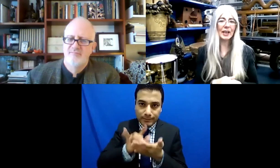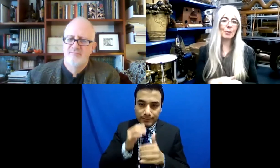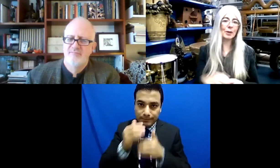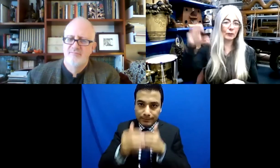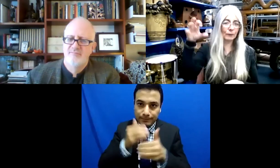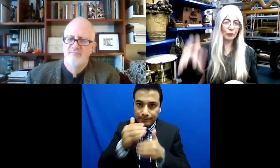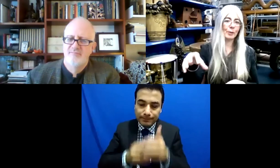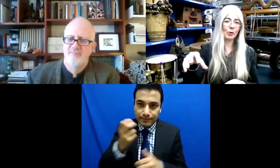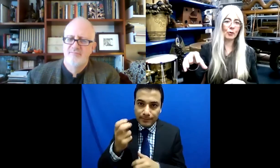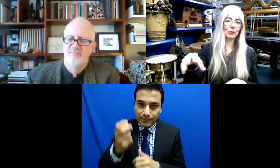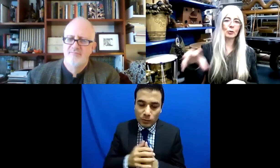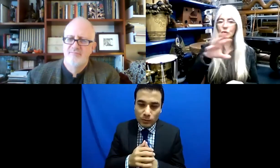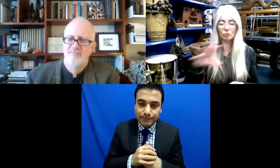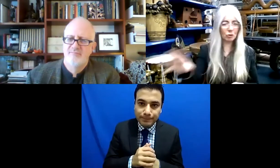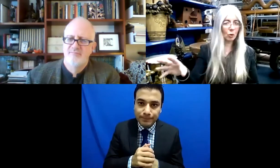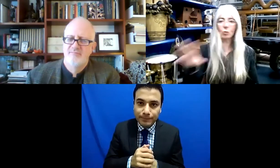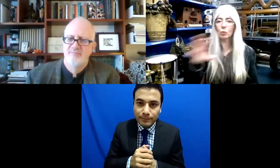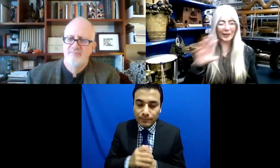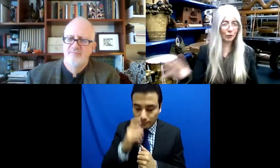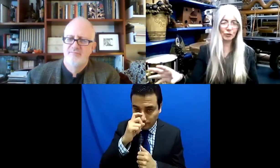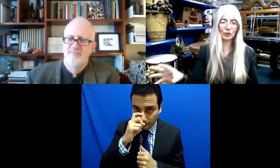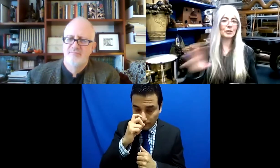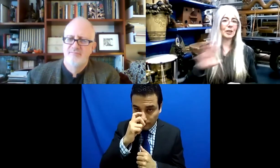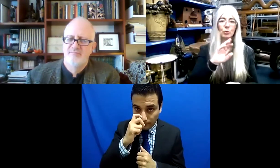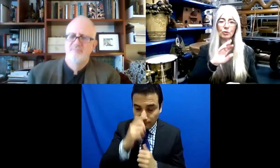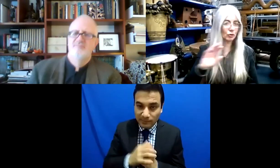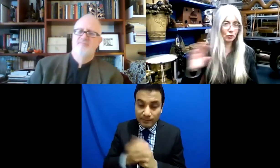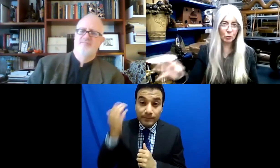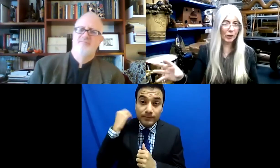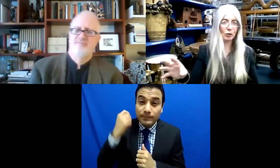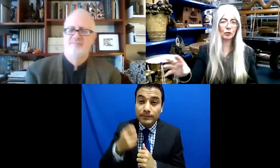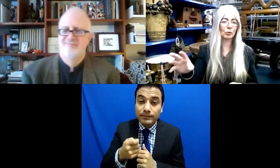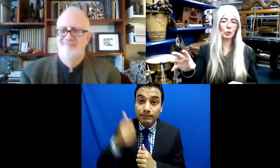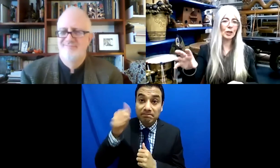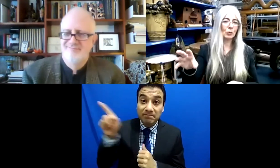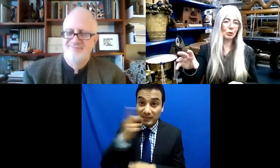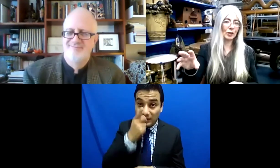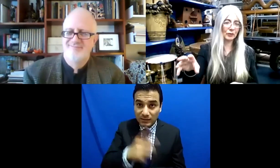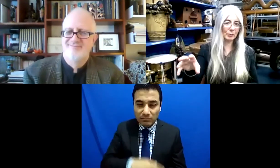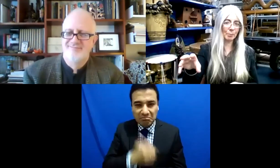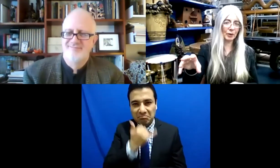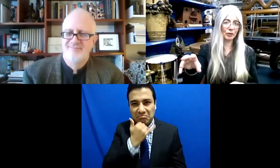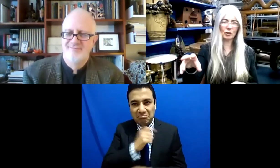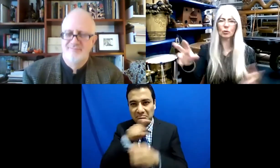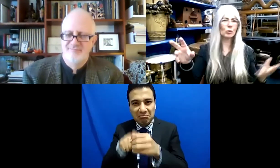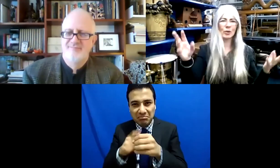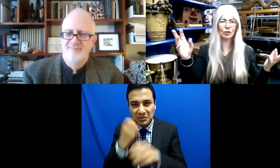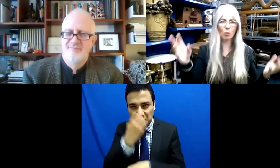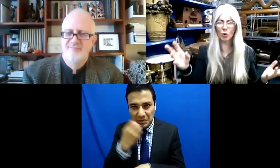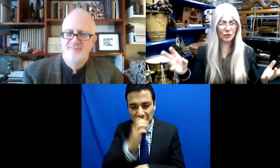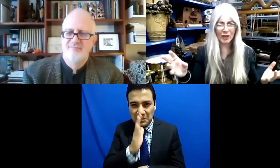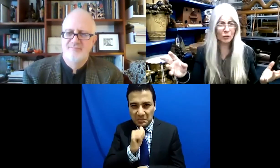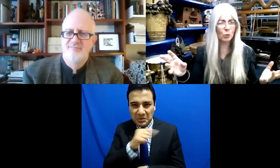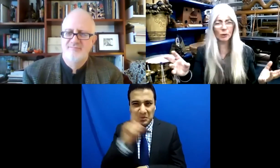hice la audición, tuve que hacer dos, porque la primera vez dijeron no, no se puede, no podemos tener una música sorda.